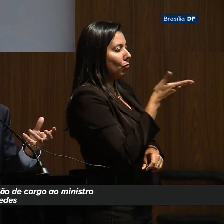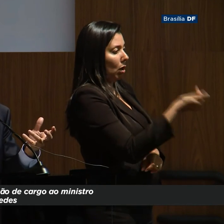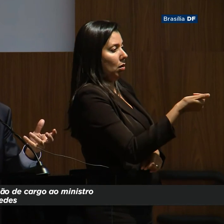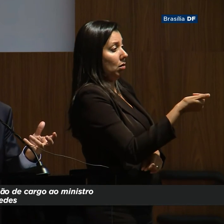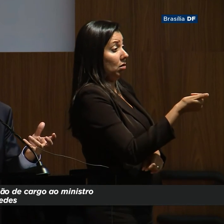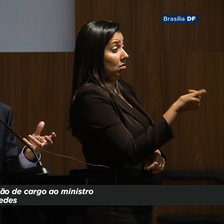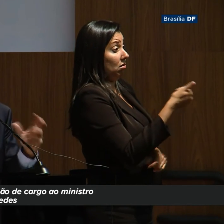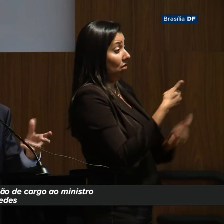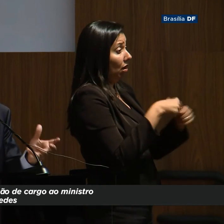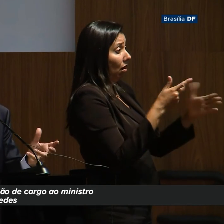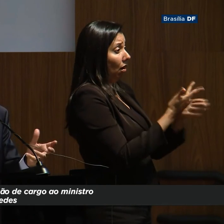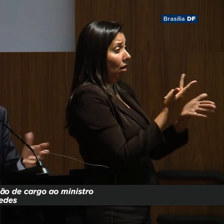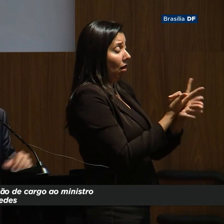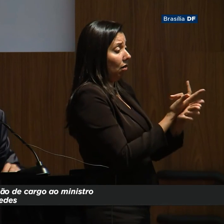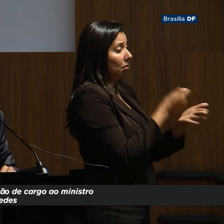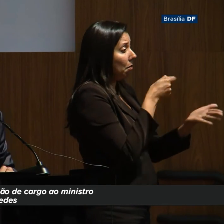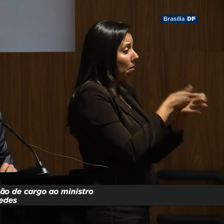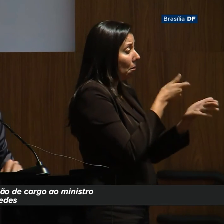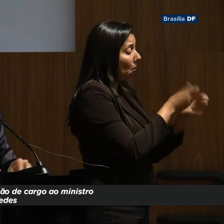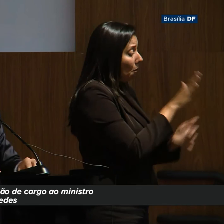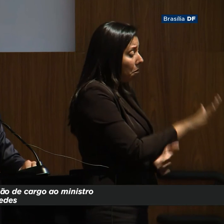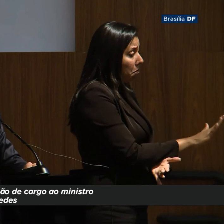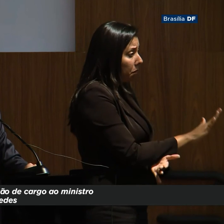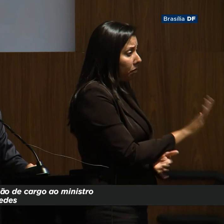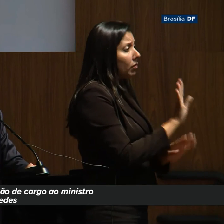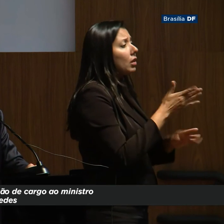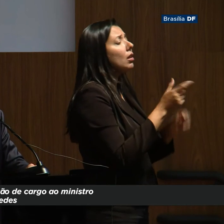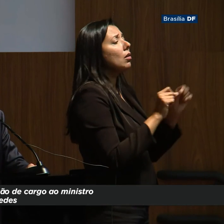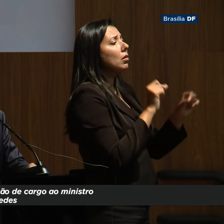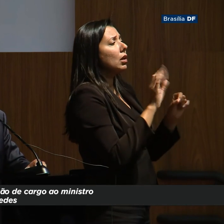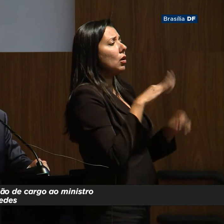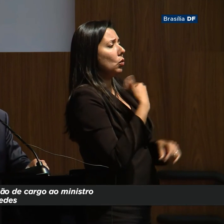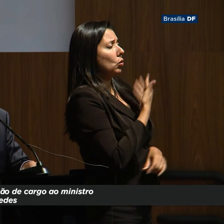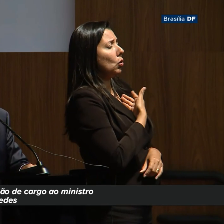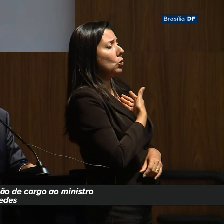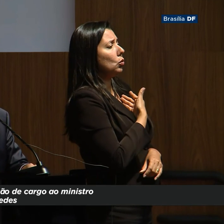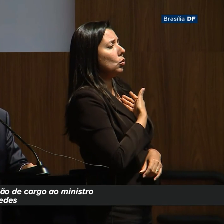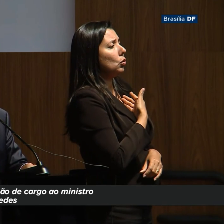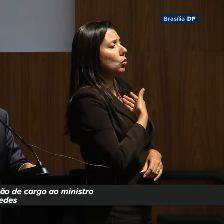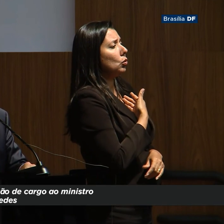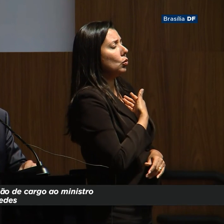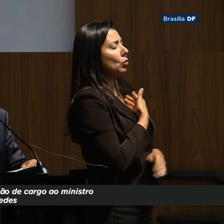está errado, gasta mal, então esse é o nosso norte,